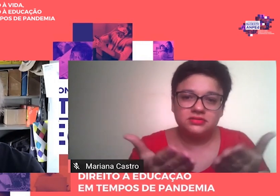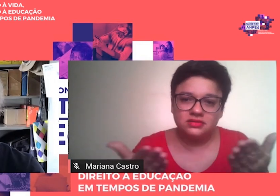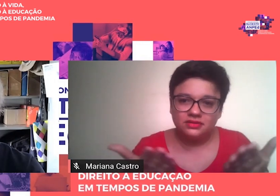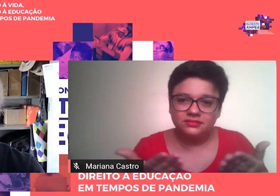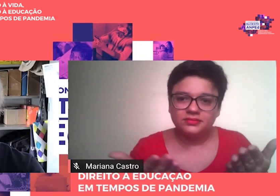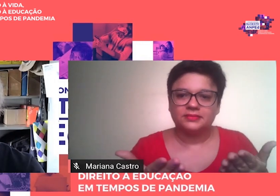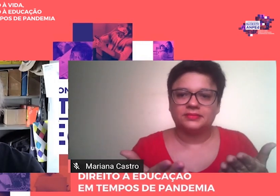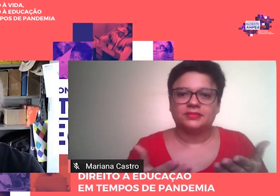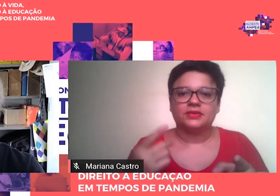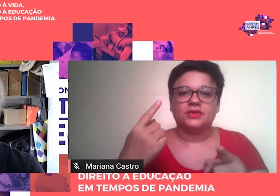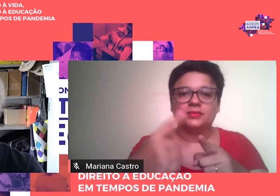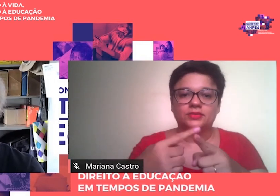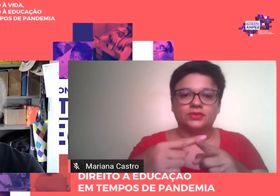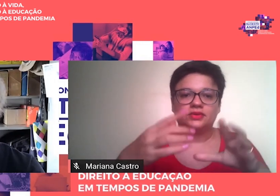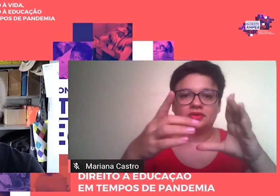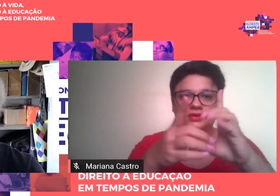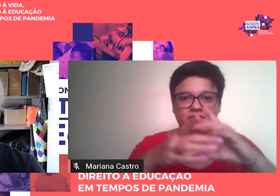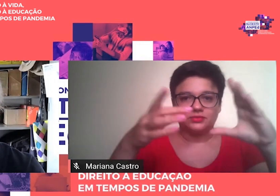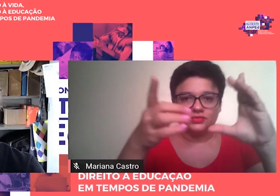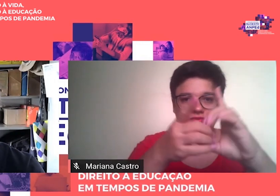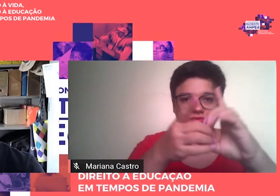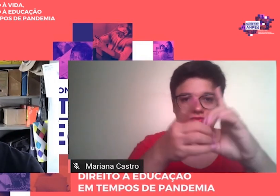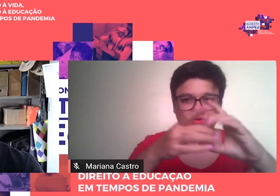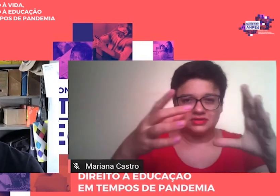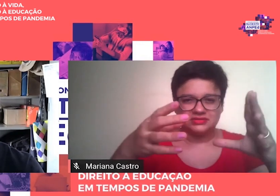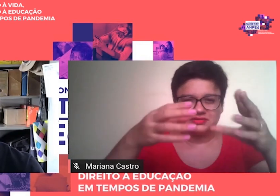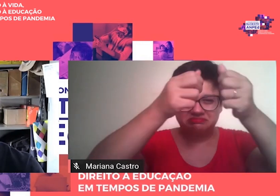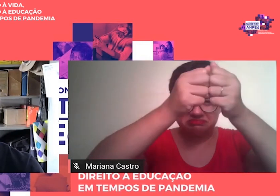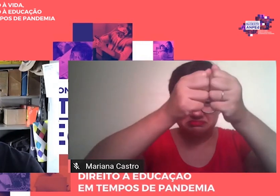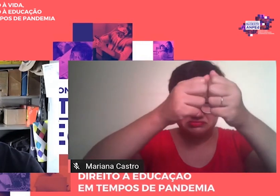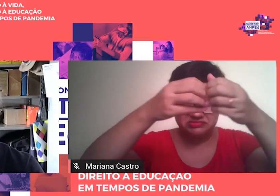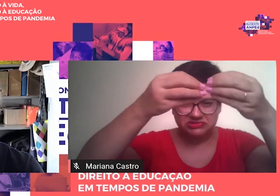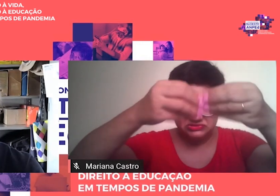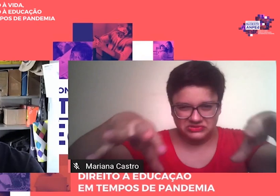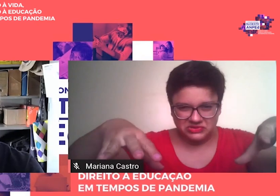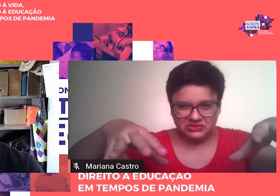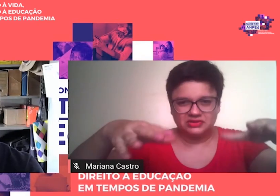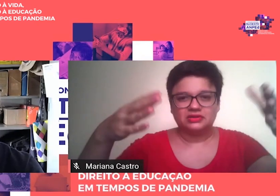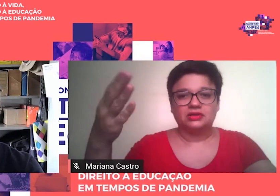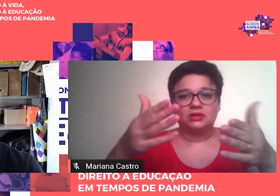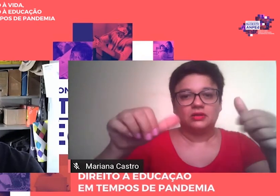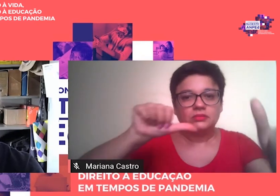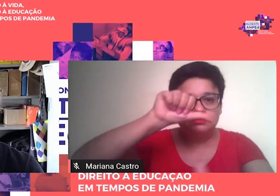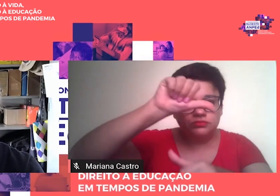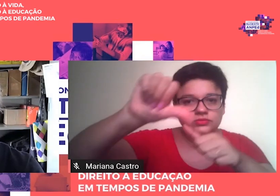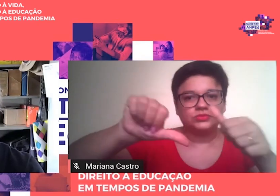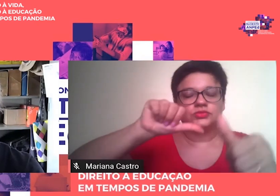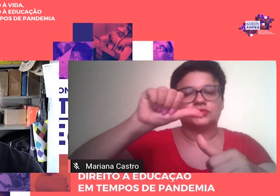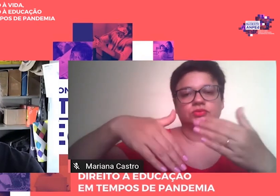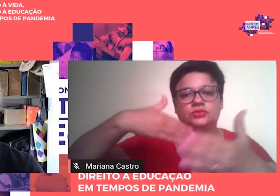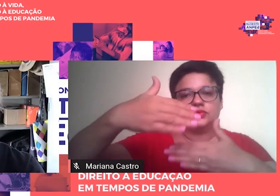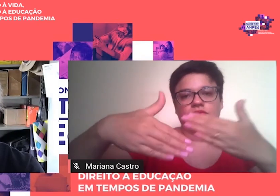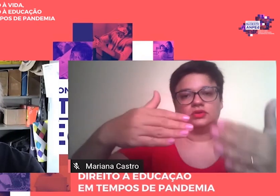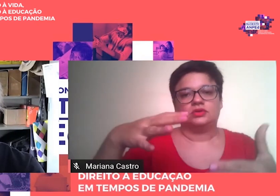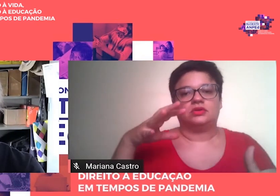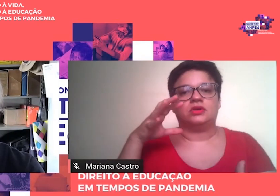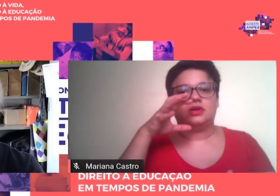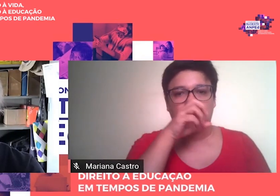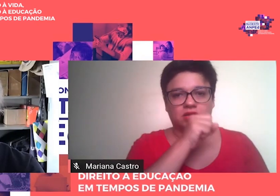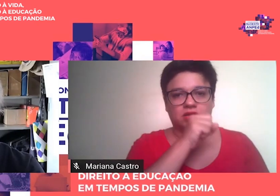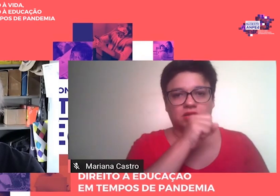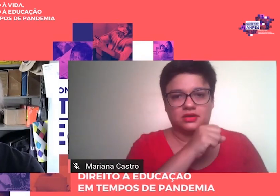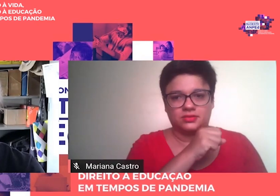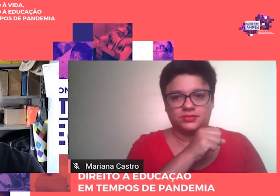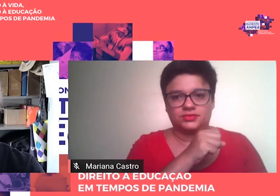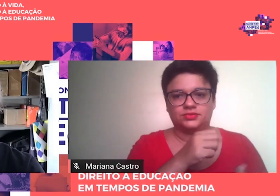quando a democracia se destrói e se reconstrói em ciclos tão rápidos quanto